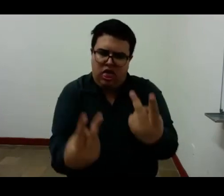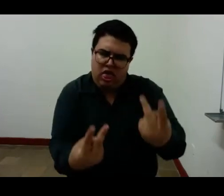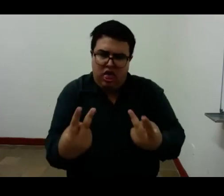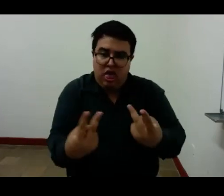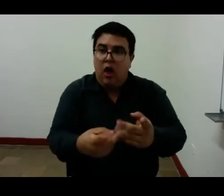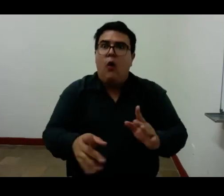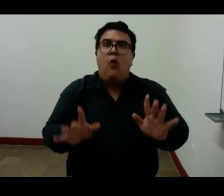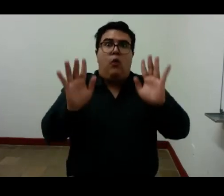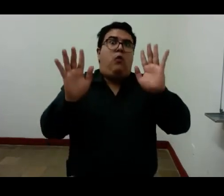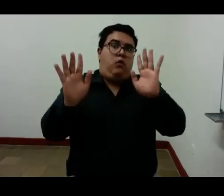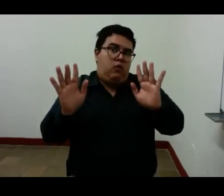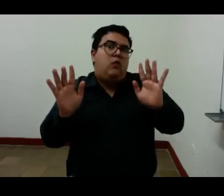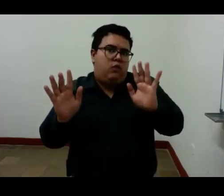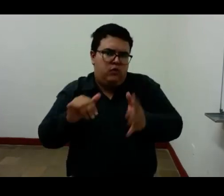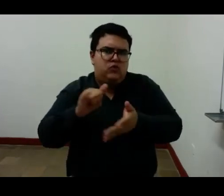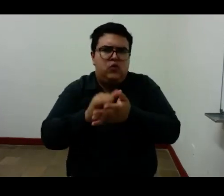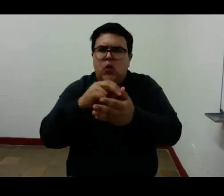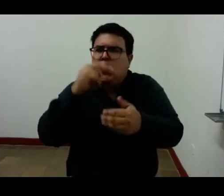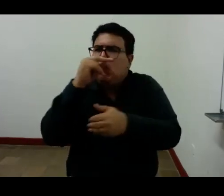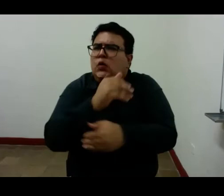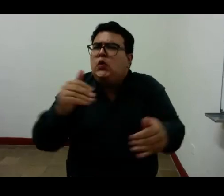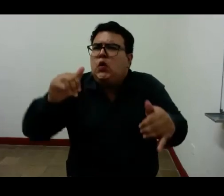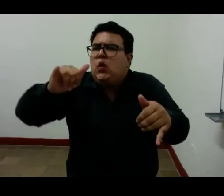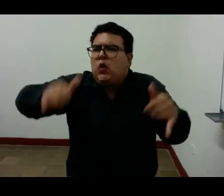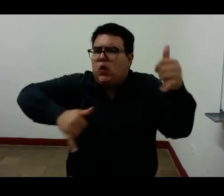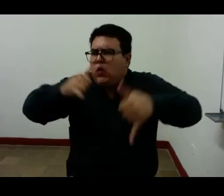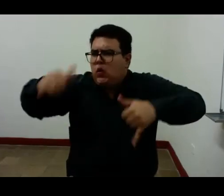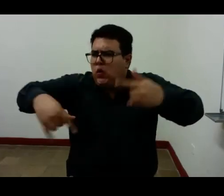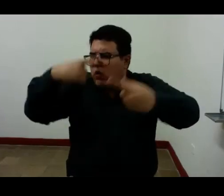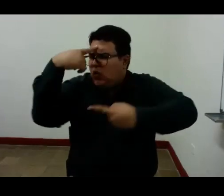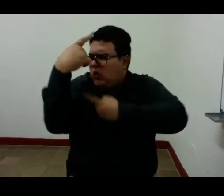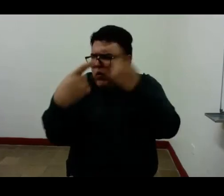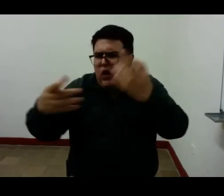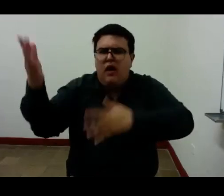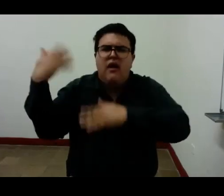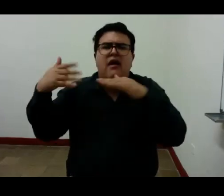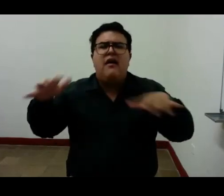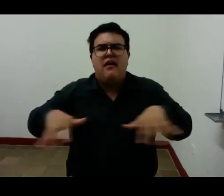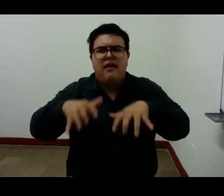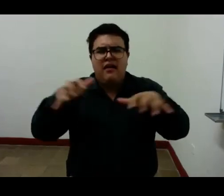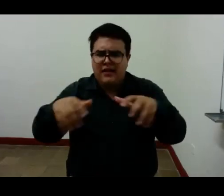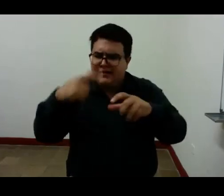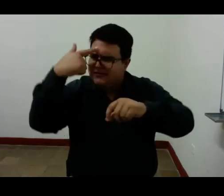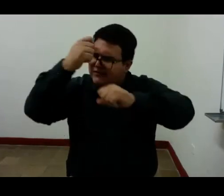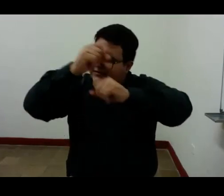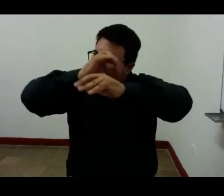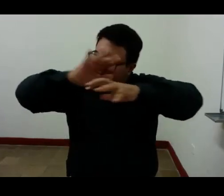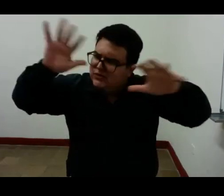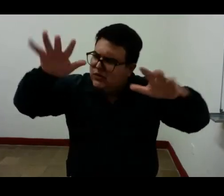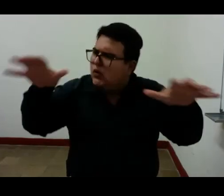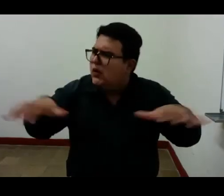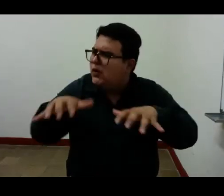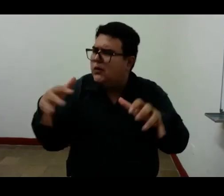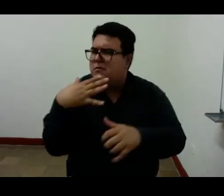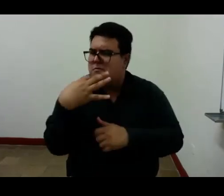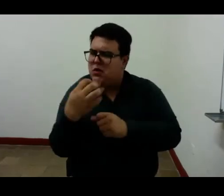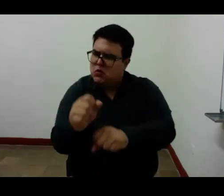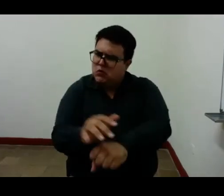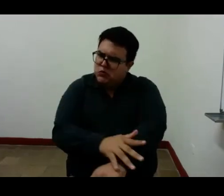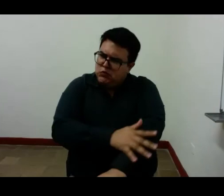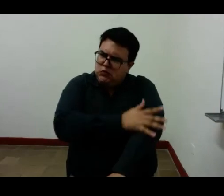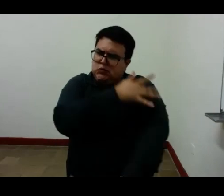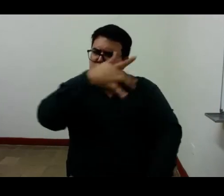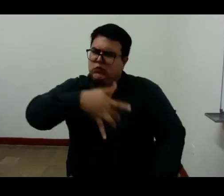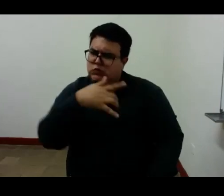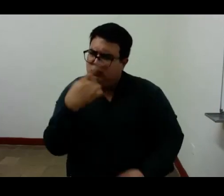divina y absurda intuición infantil visión verdadera de cosas que nosotros